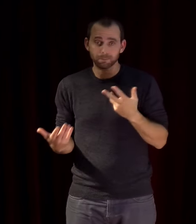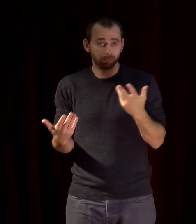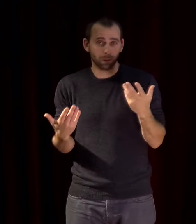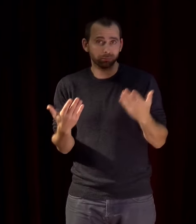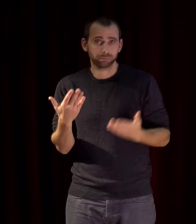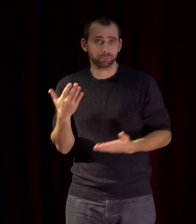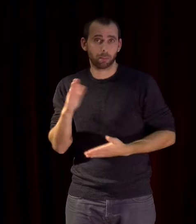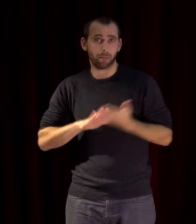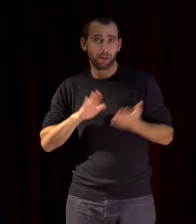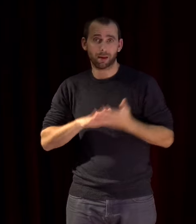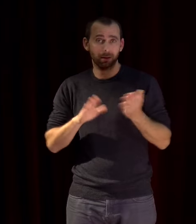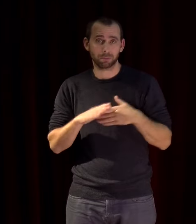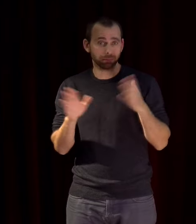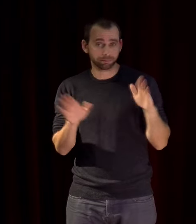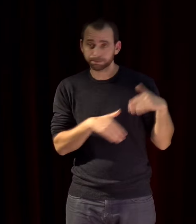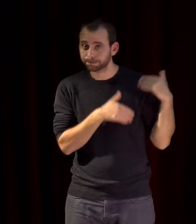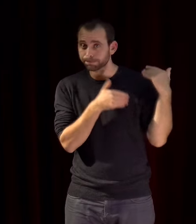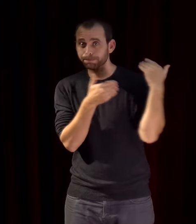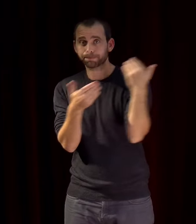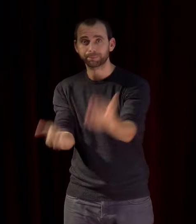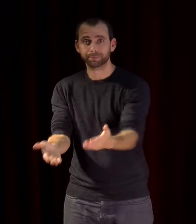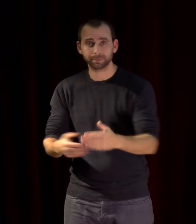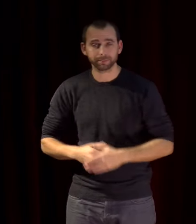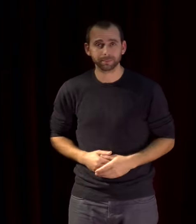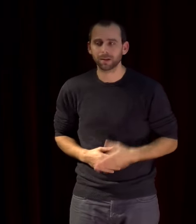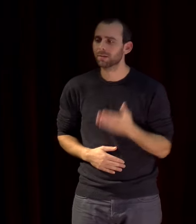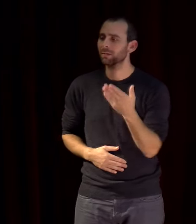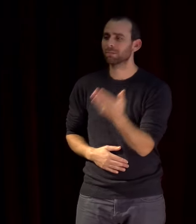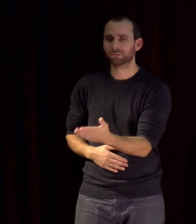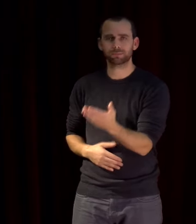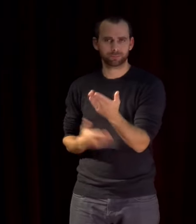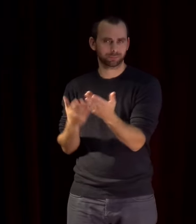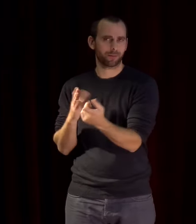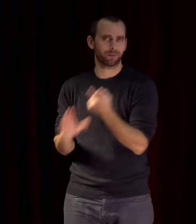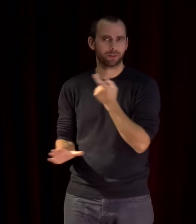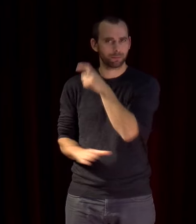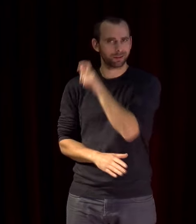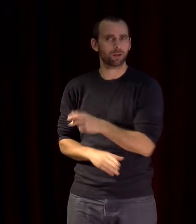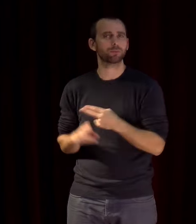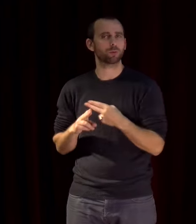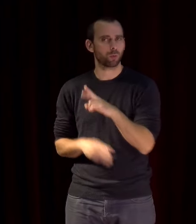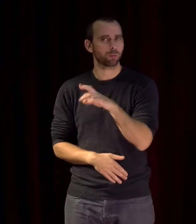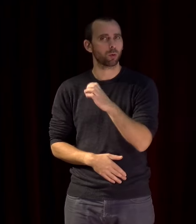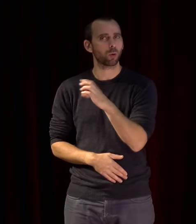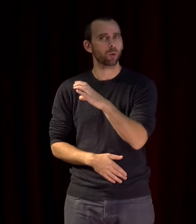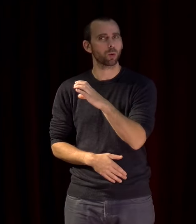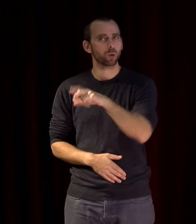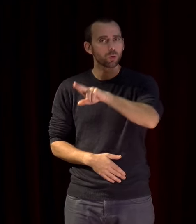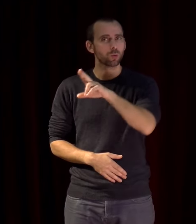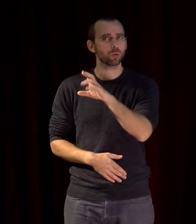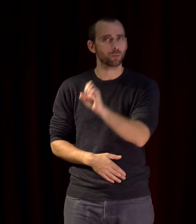dans la bouche de la plume d'Élysée reclus un élément de